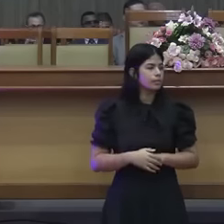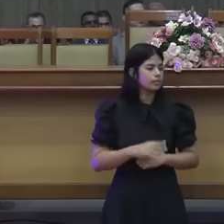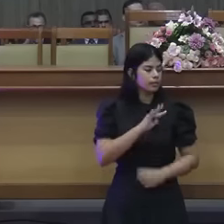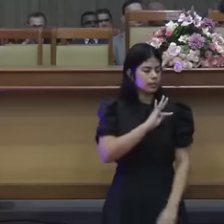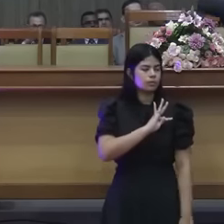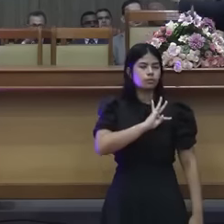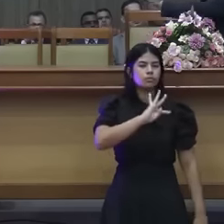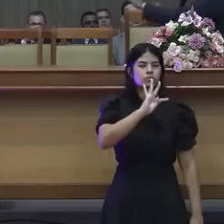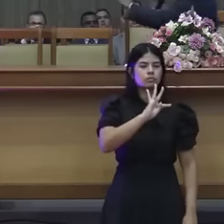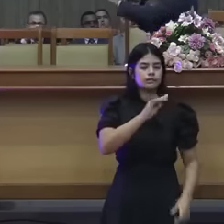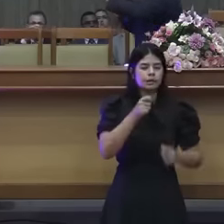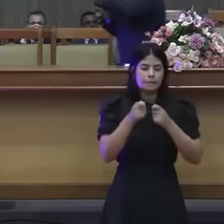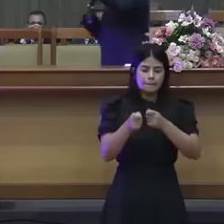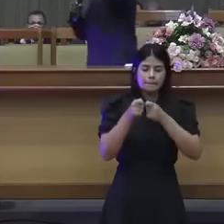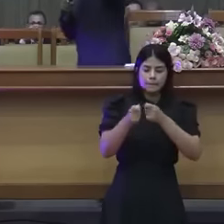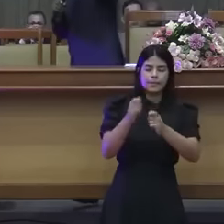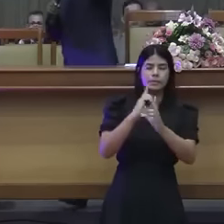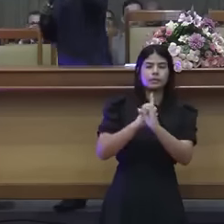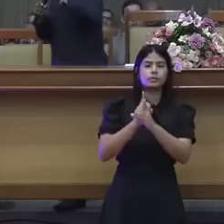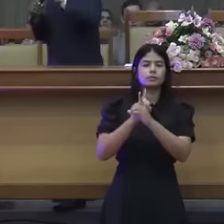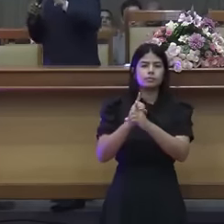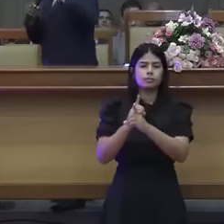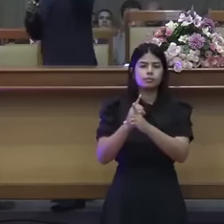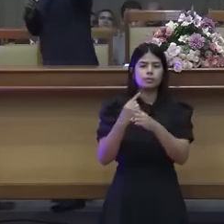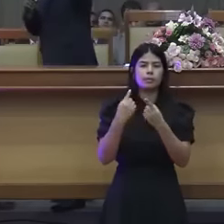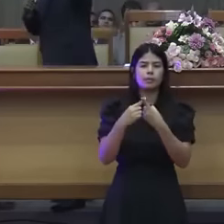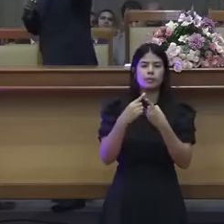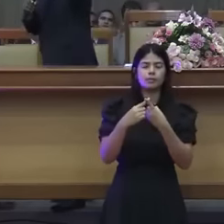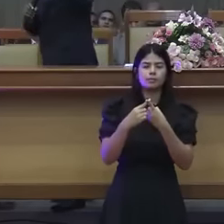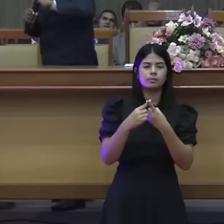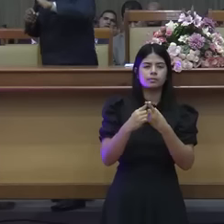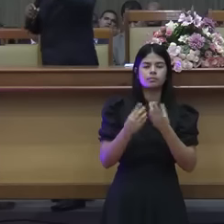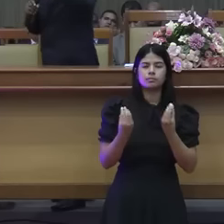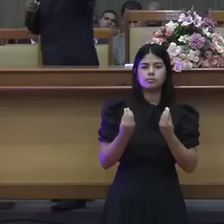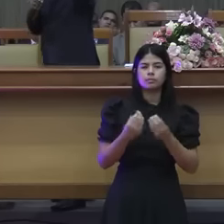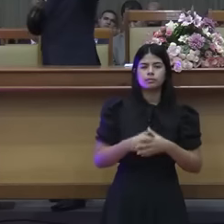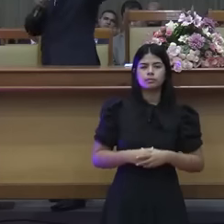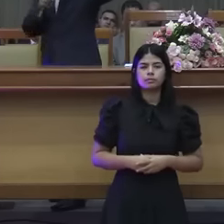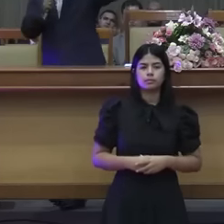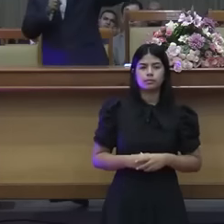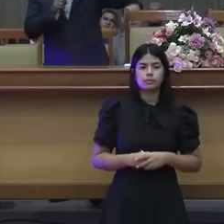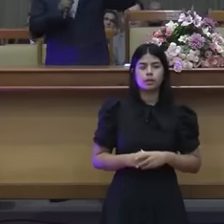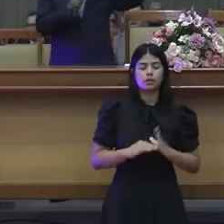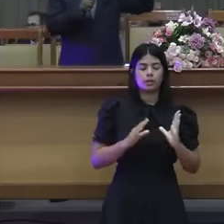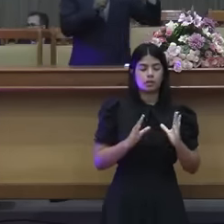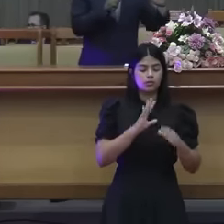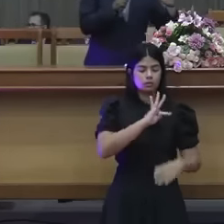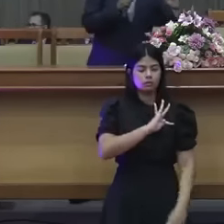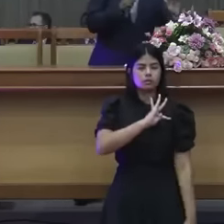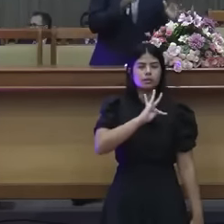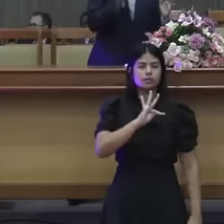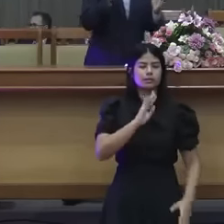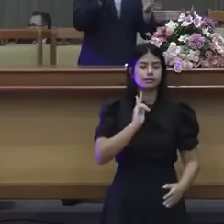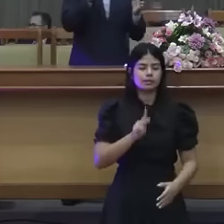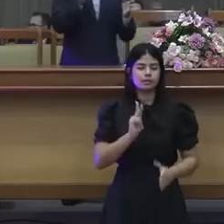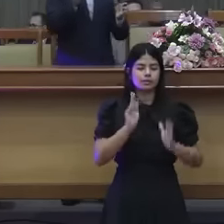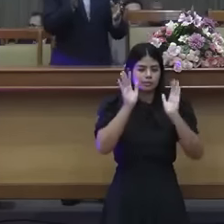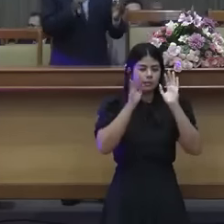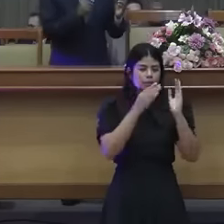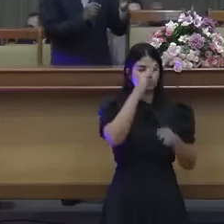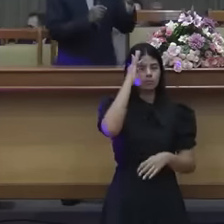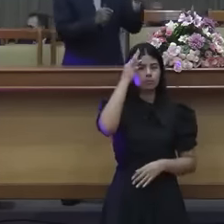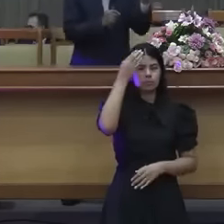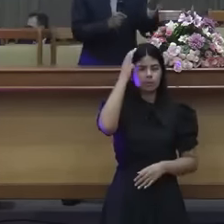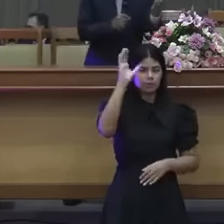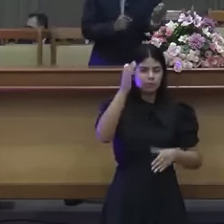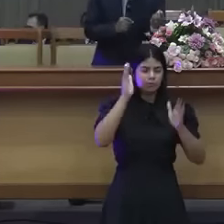eles estavam colocando uma tradição acima da... A tradição ficava acima da palavra de pastosiel.